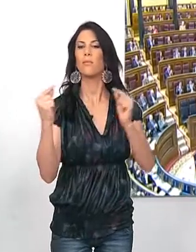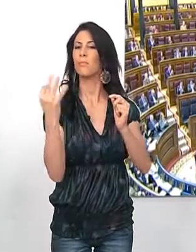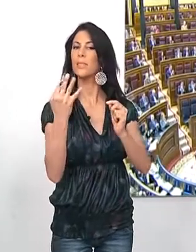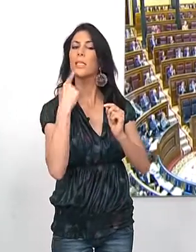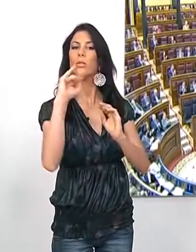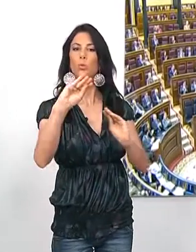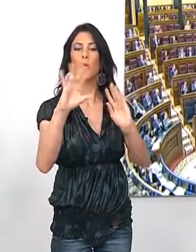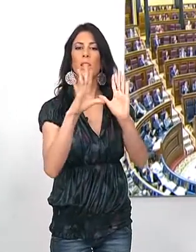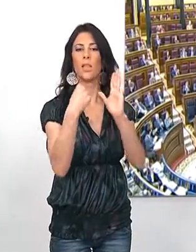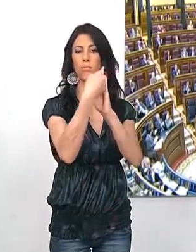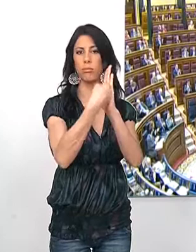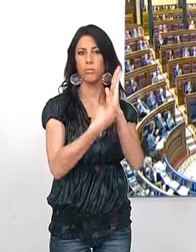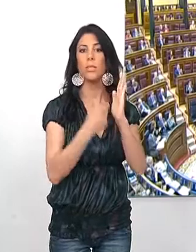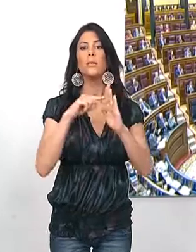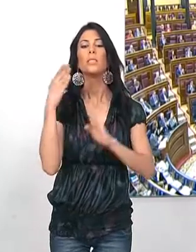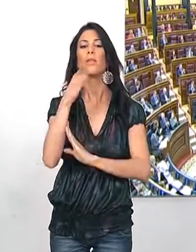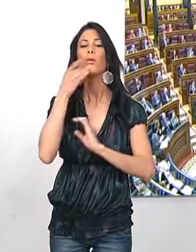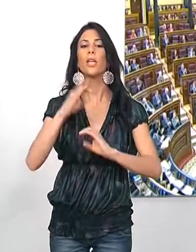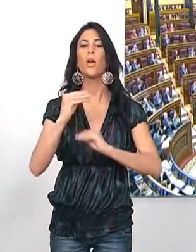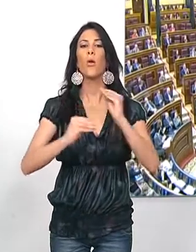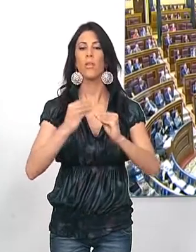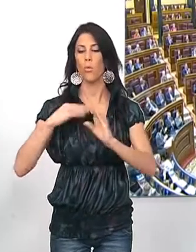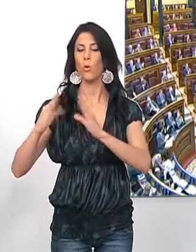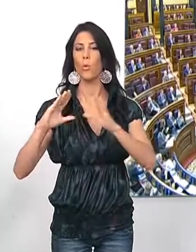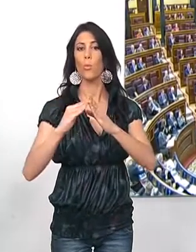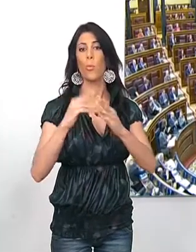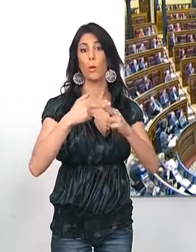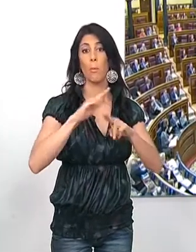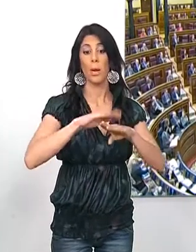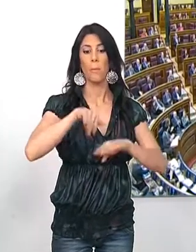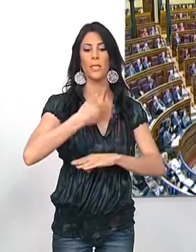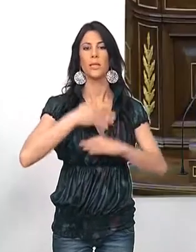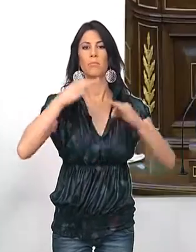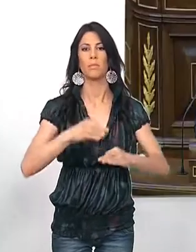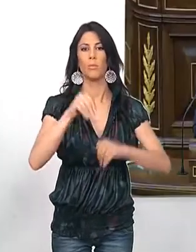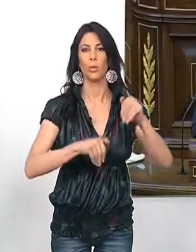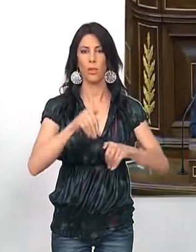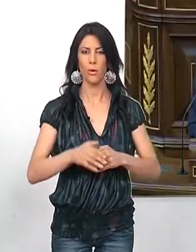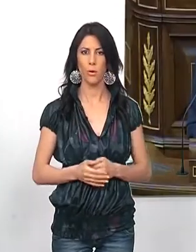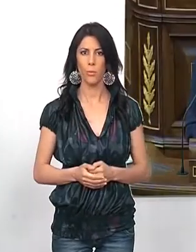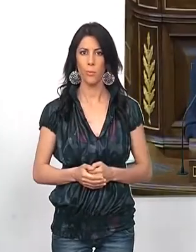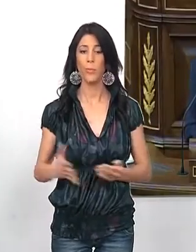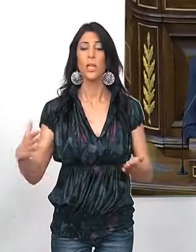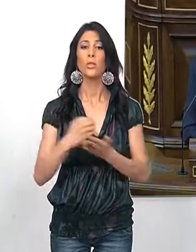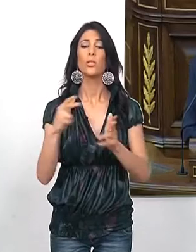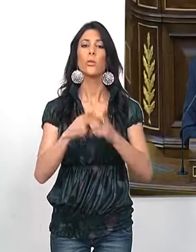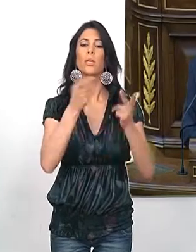totalidad presentadas por los grupos políticos antes de la votación mañana. Toda la sociedad española es consciente